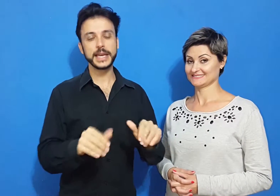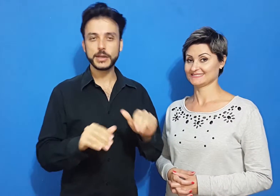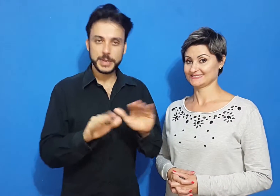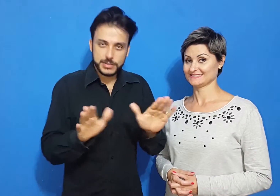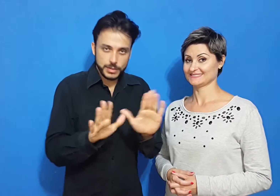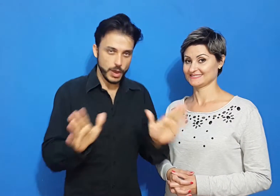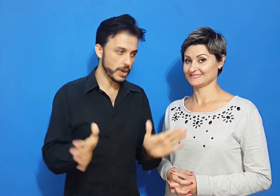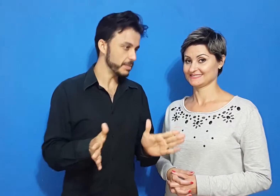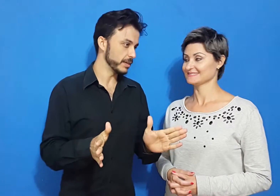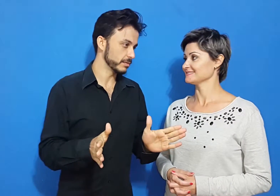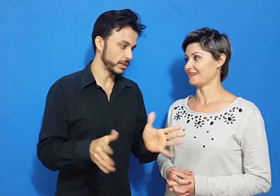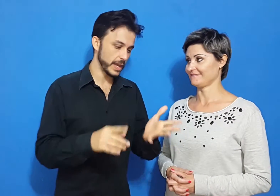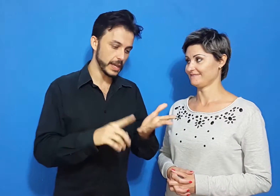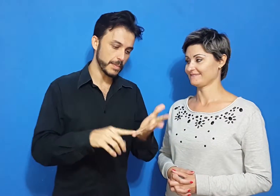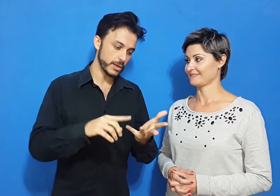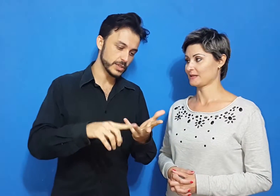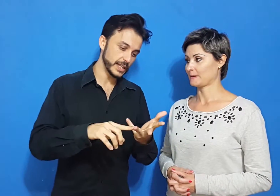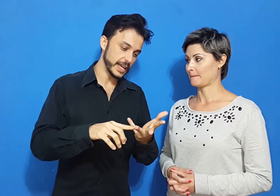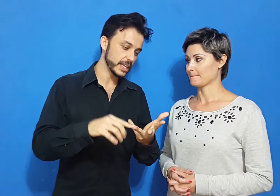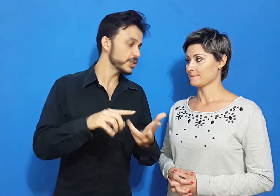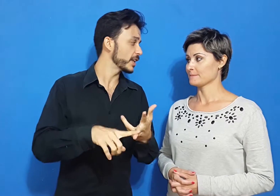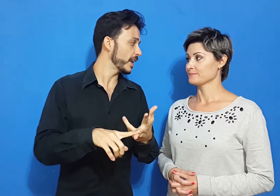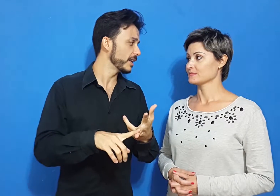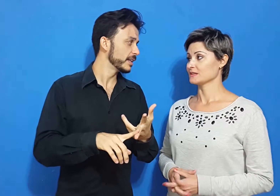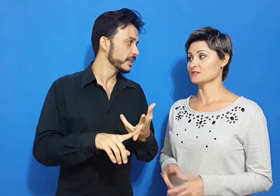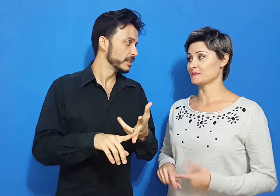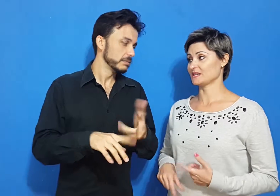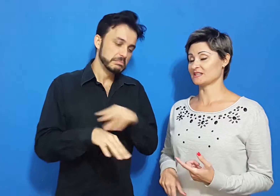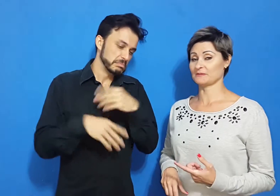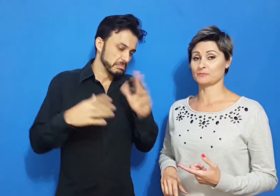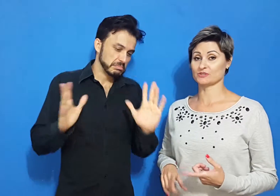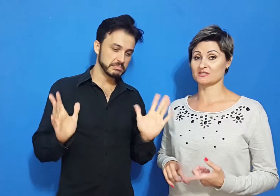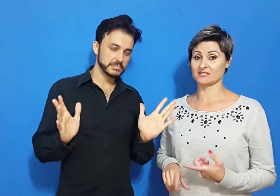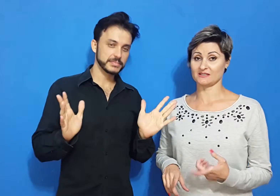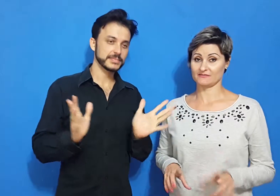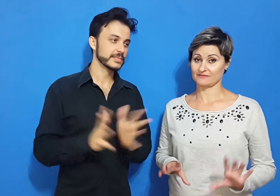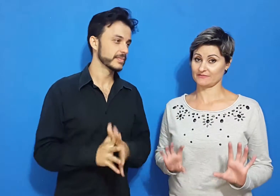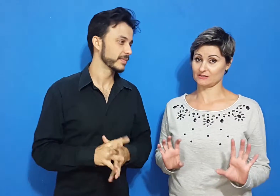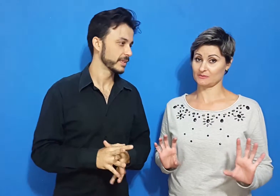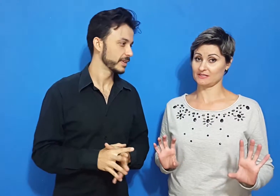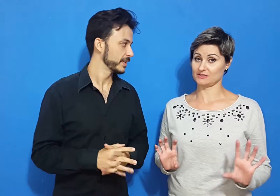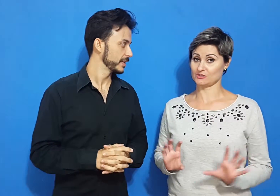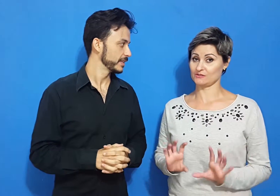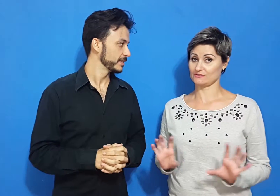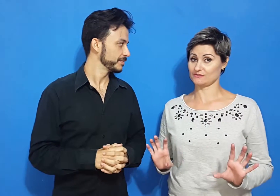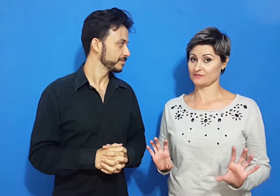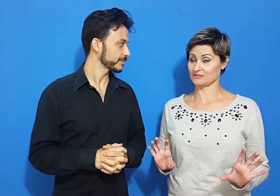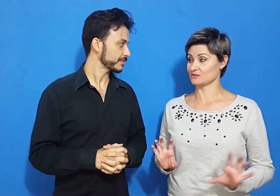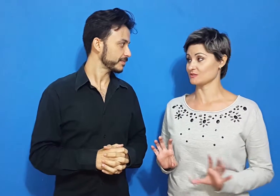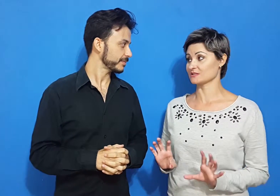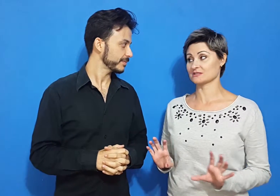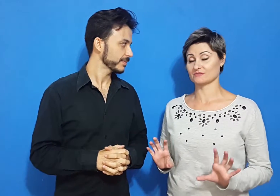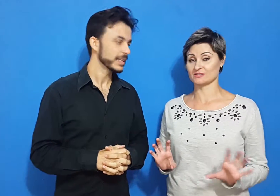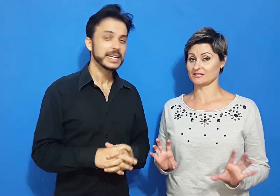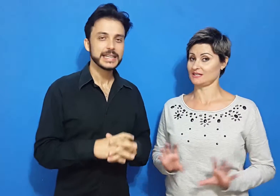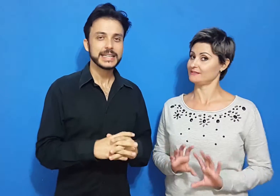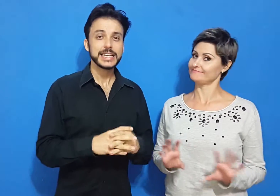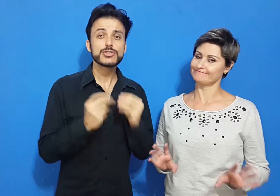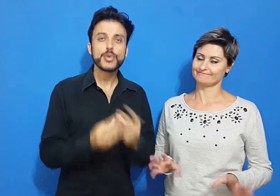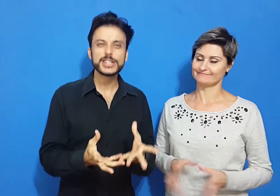Também eu penso que não é o caminho, então reclamar, condenar e criticar. E esperar que ele por si vá dar uma iniciativa de fazer as coisas que você quer. Isso